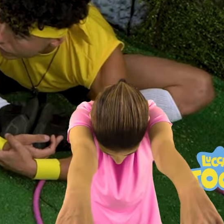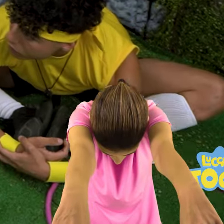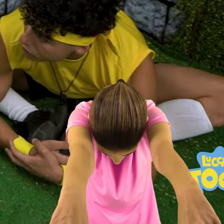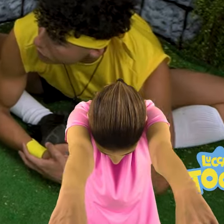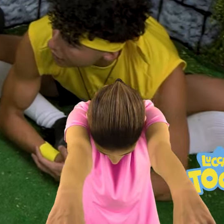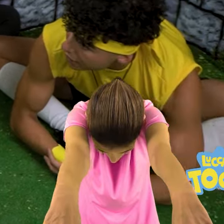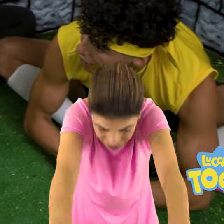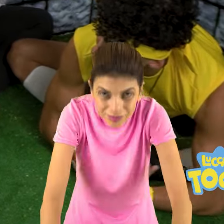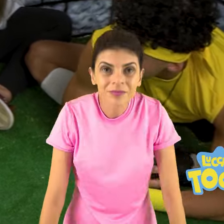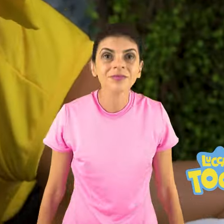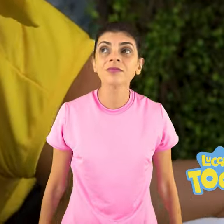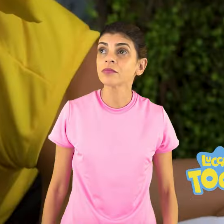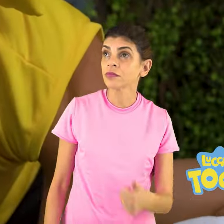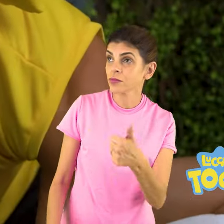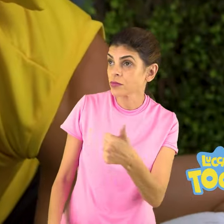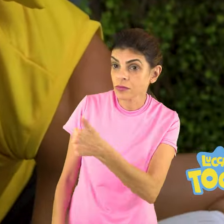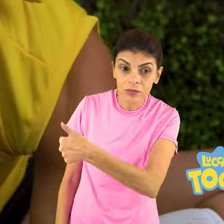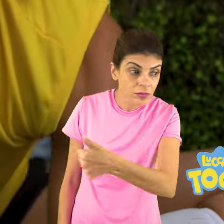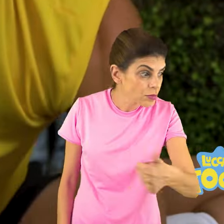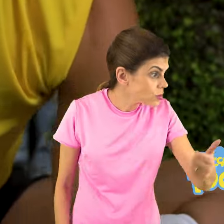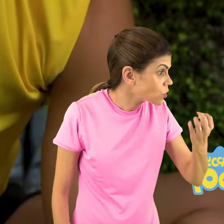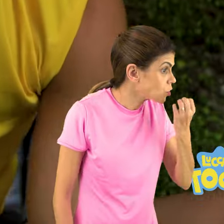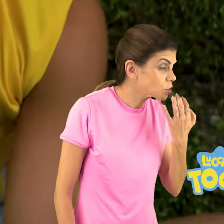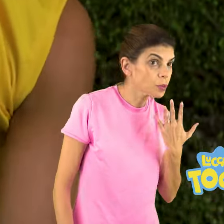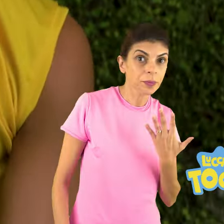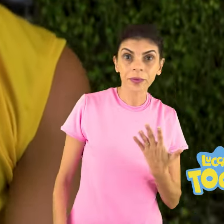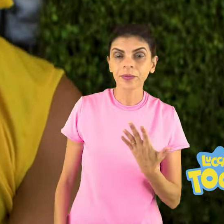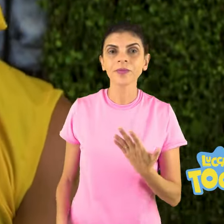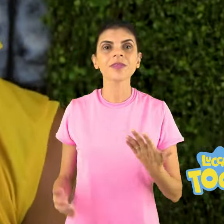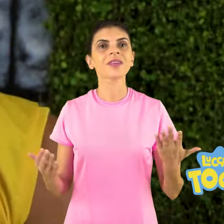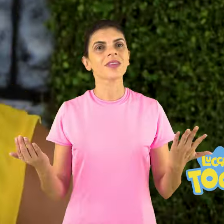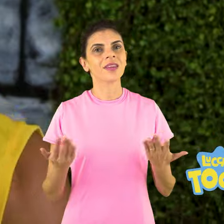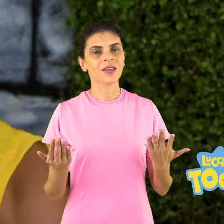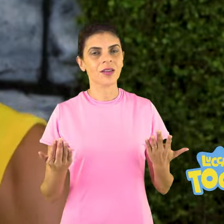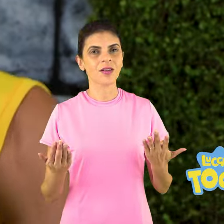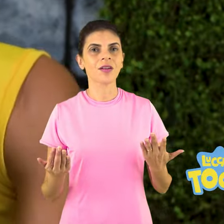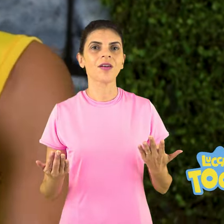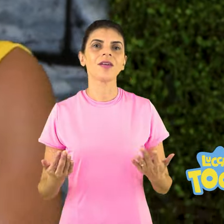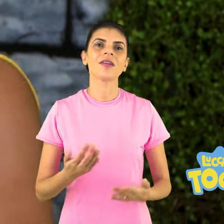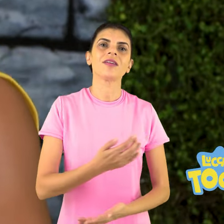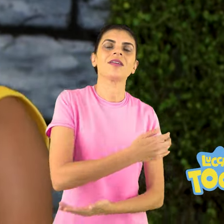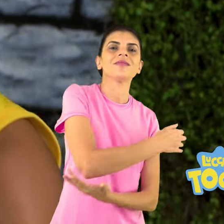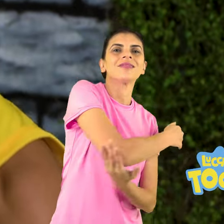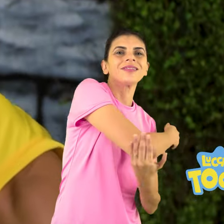Tudo bem aí? Agora a gente vai alongar o carpalho. E aí?